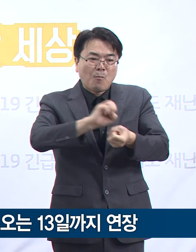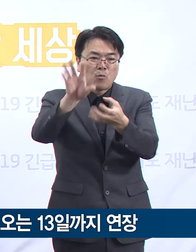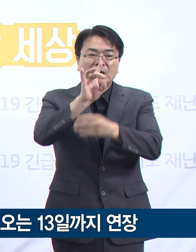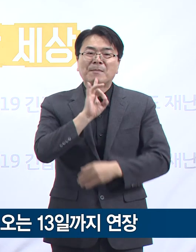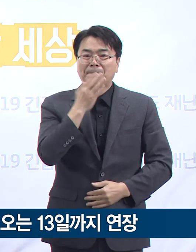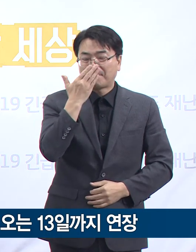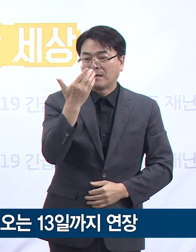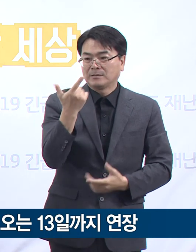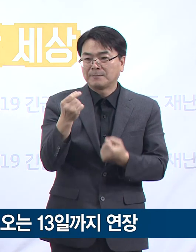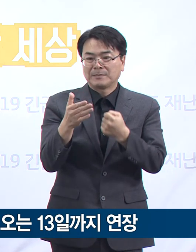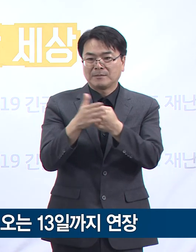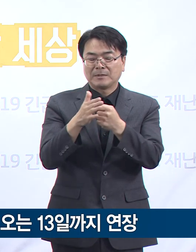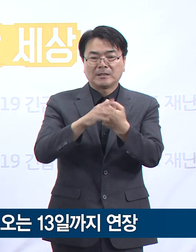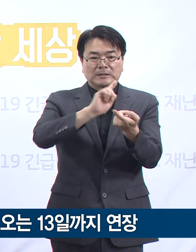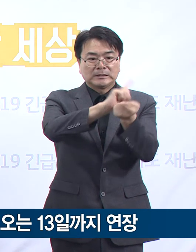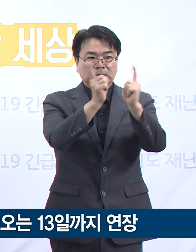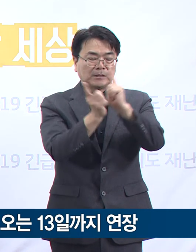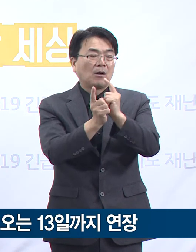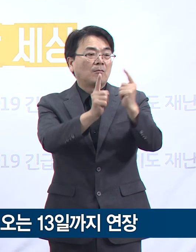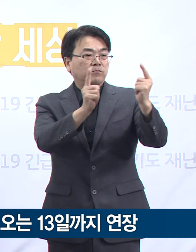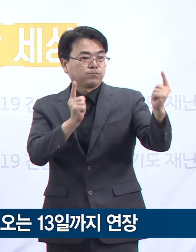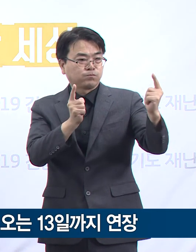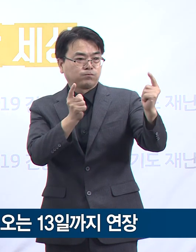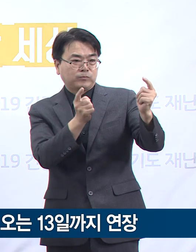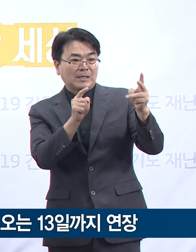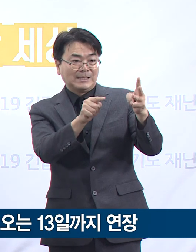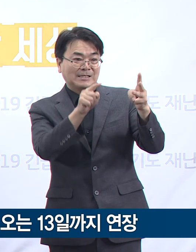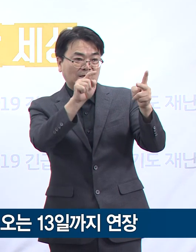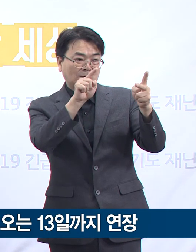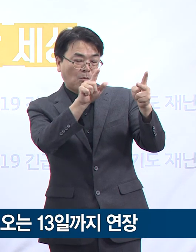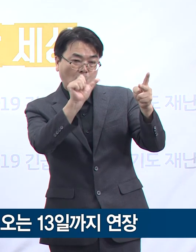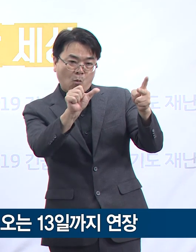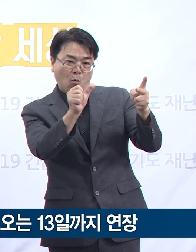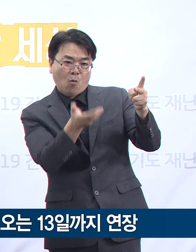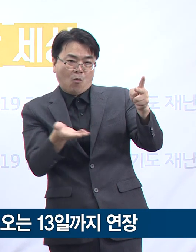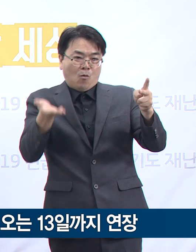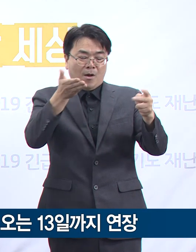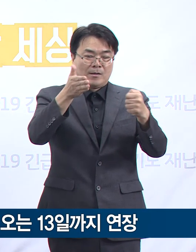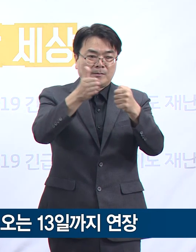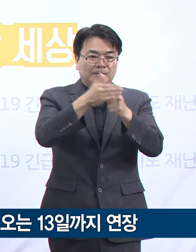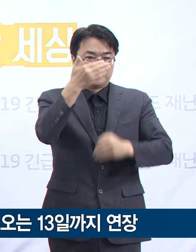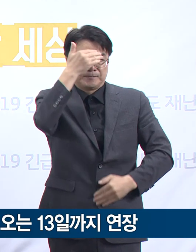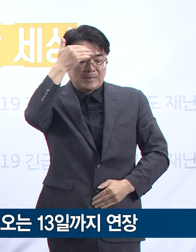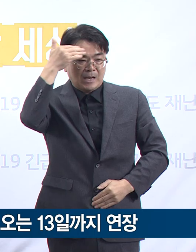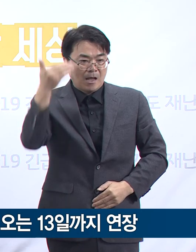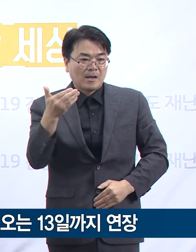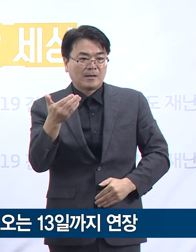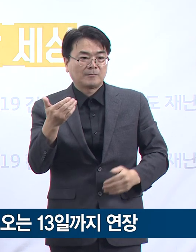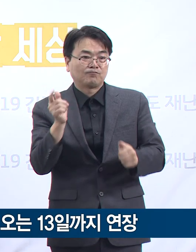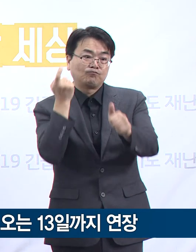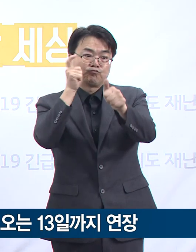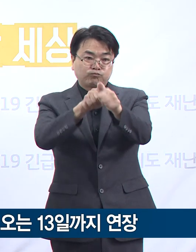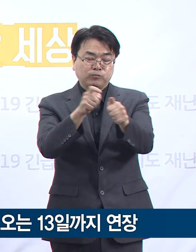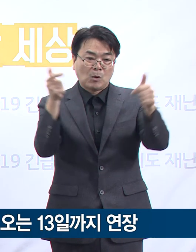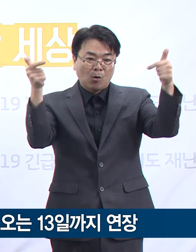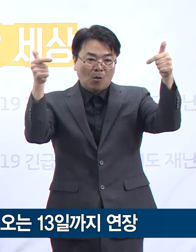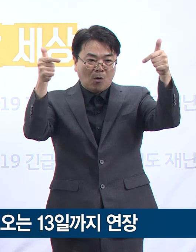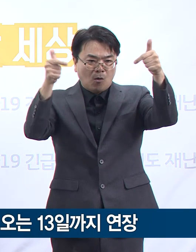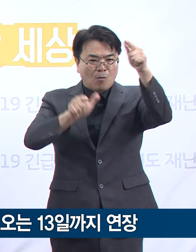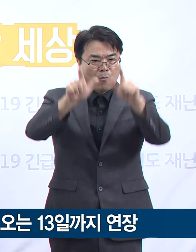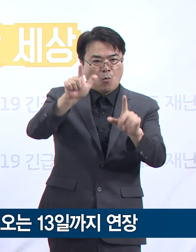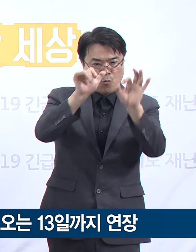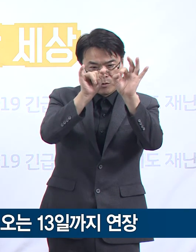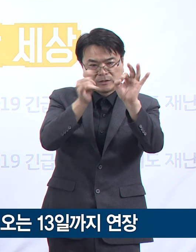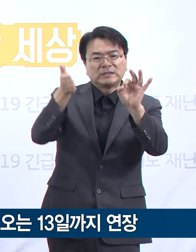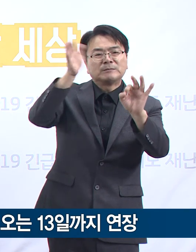거리두기 단계 격상을 통해 확진자 발생이 다행히 감소 추세를 보이고 있으나, 소규모 집단